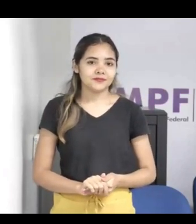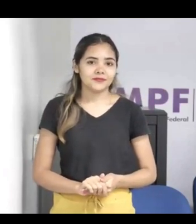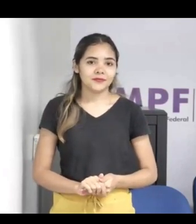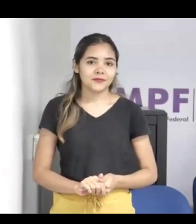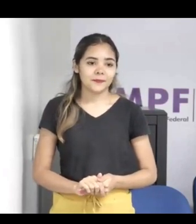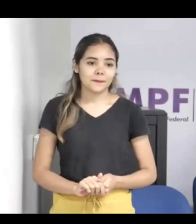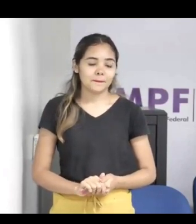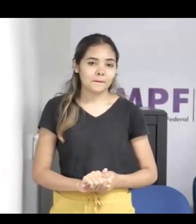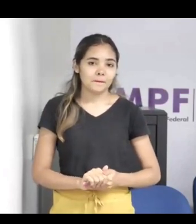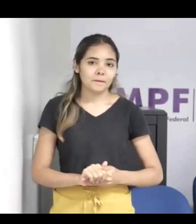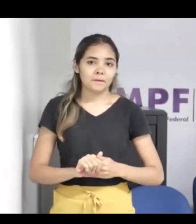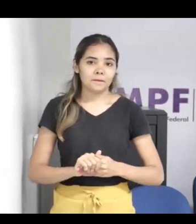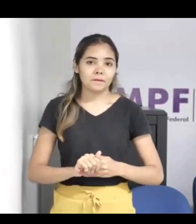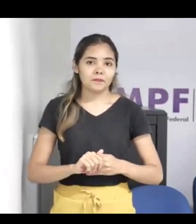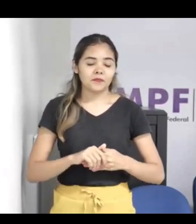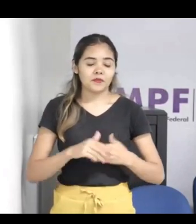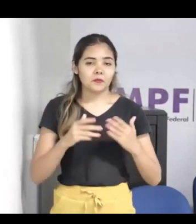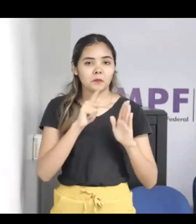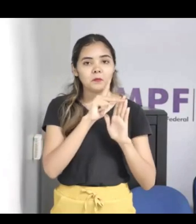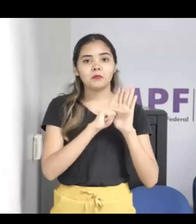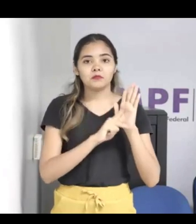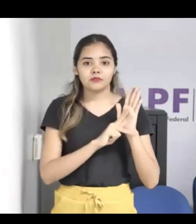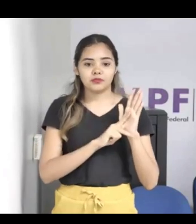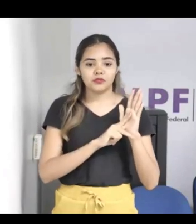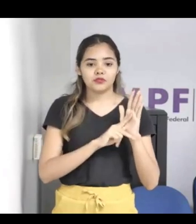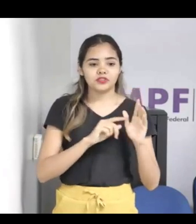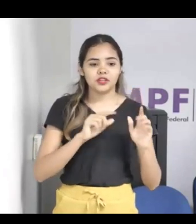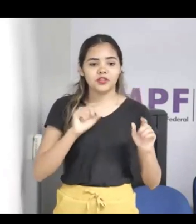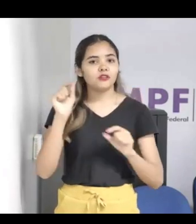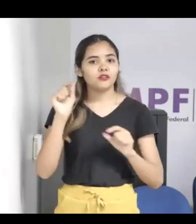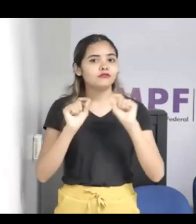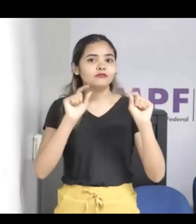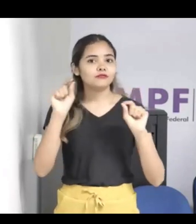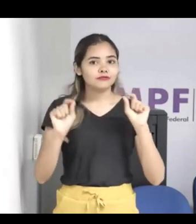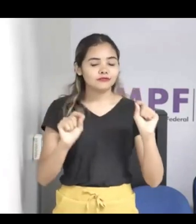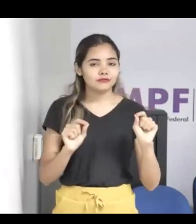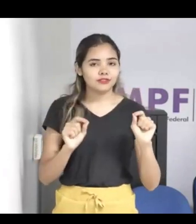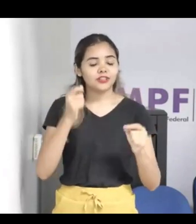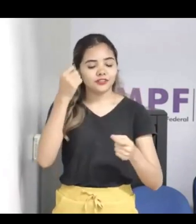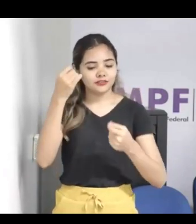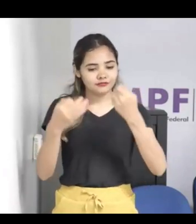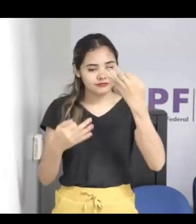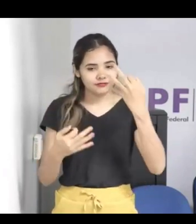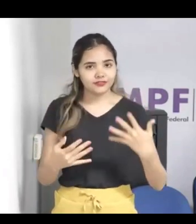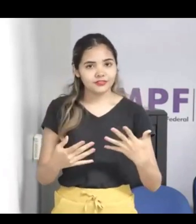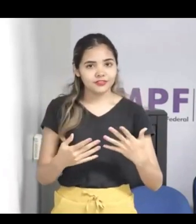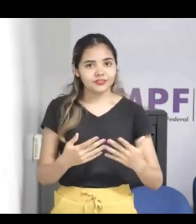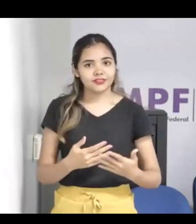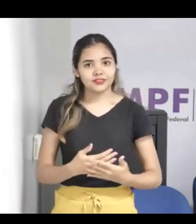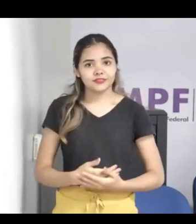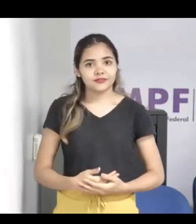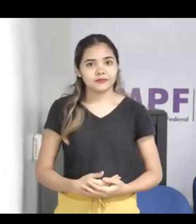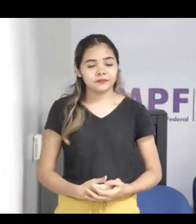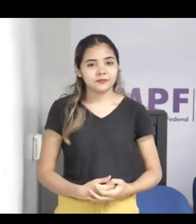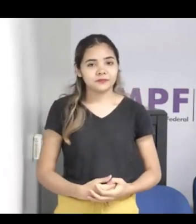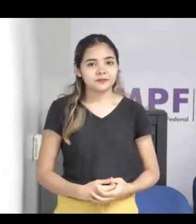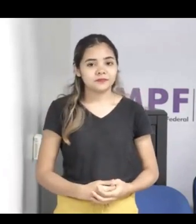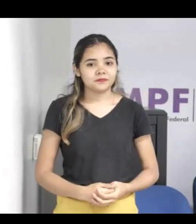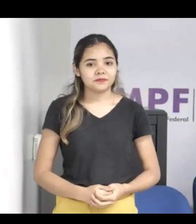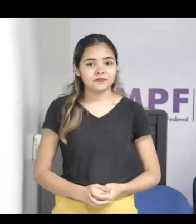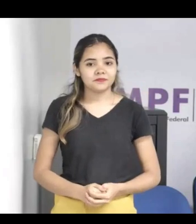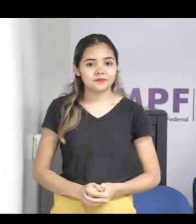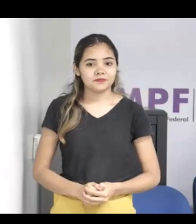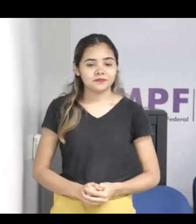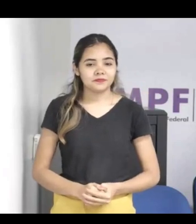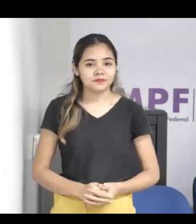inclusive projetos esses que foram alvos e foram pautas de apresentação nos encontros já realizados pelo MPF